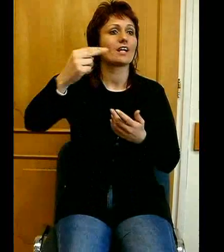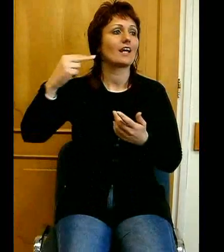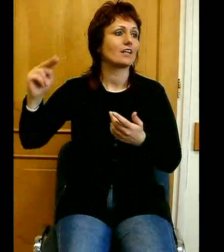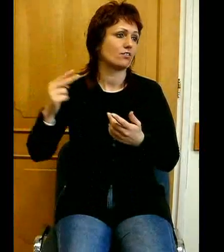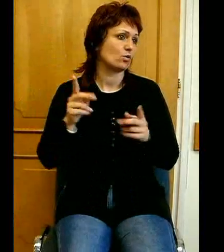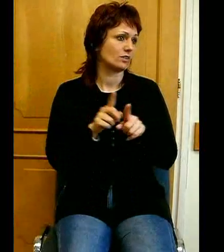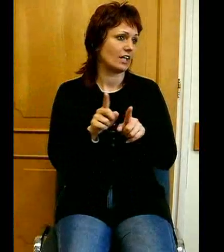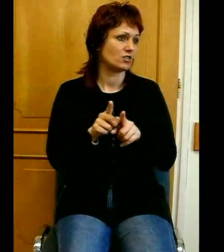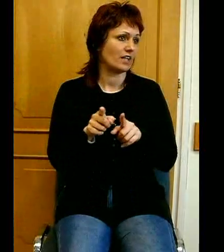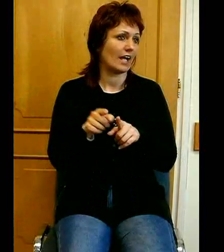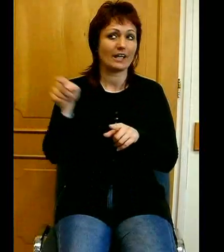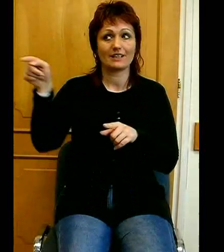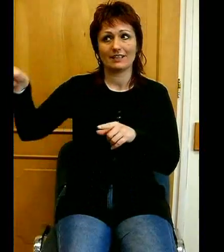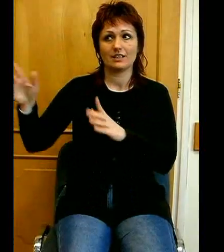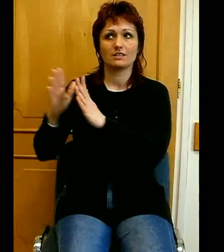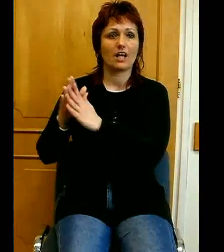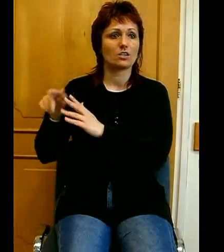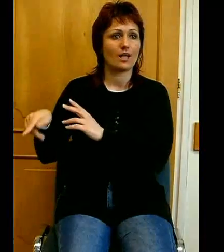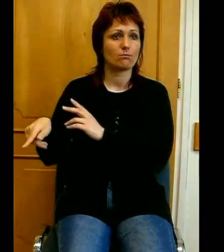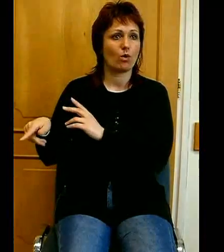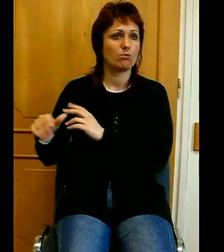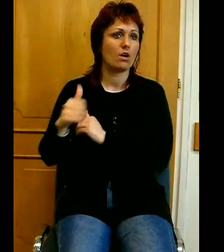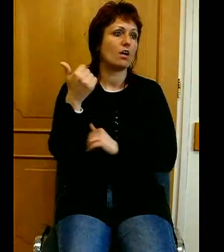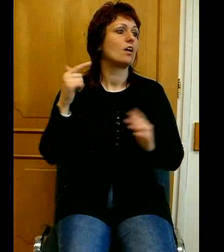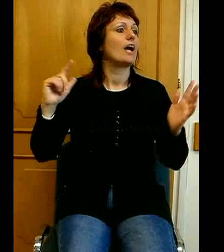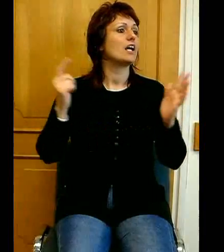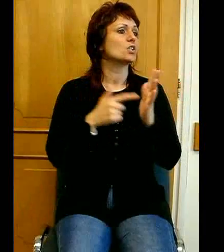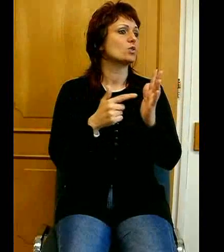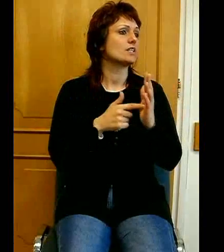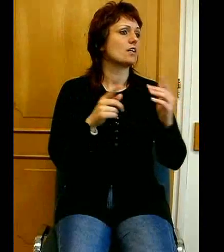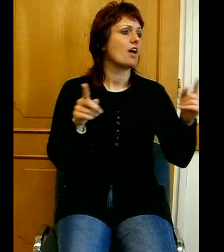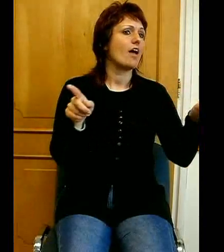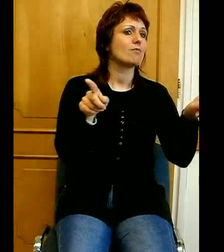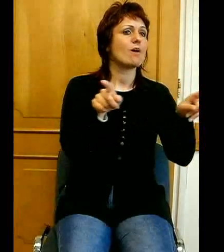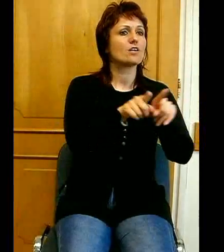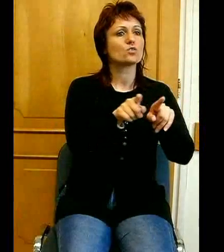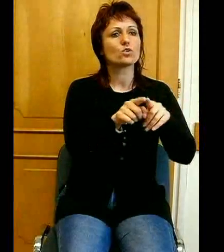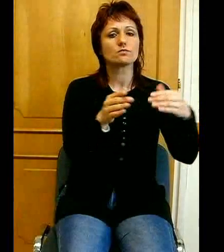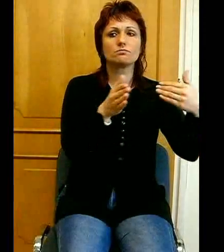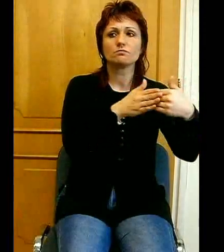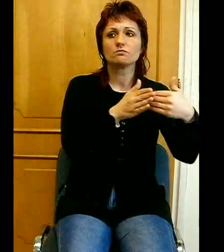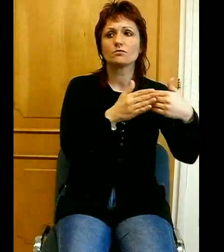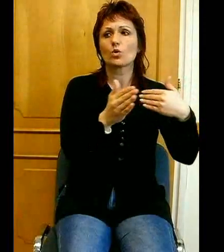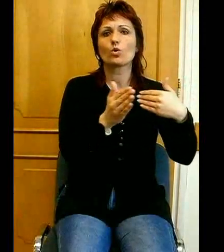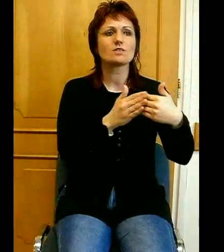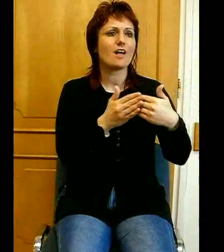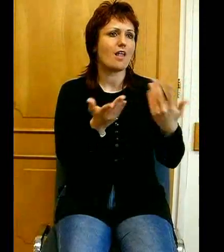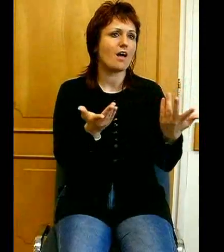Ennek az első önleges célja az, hogy egymáshoz közelebb kerüljünk, egymással jobban megváltozunk, megismerkedjünk,